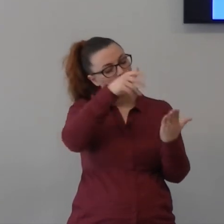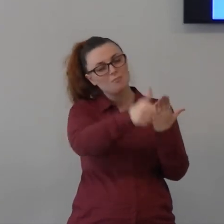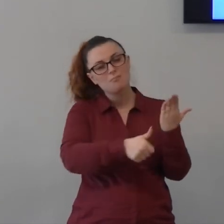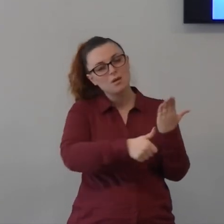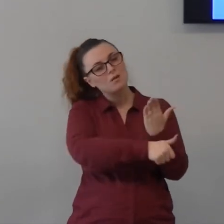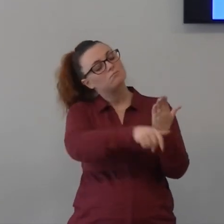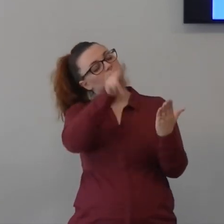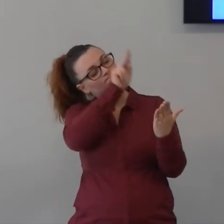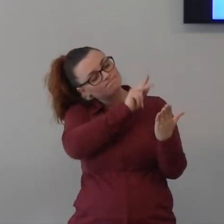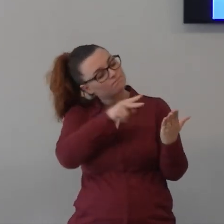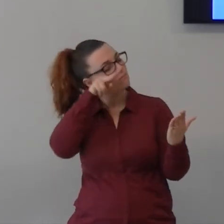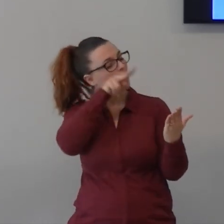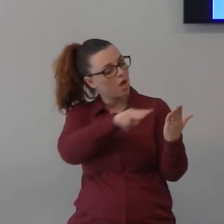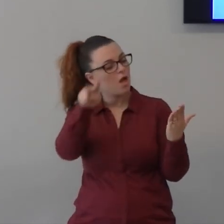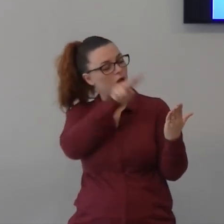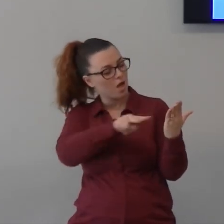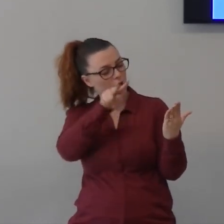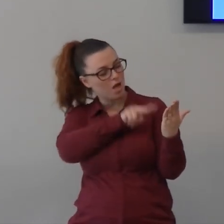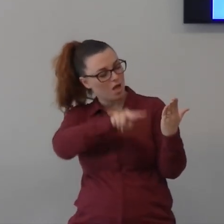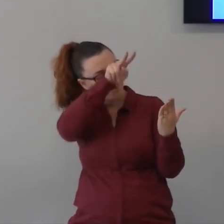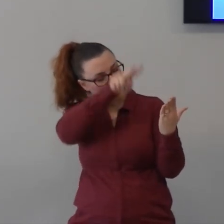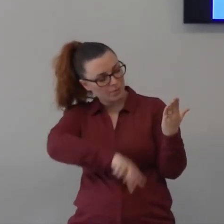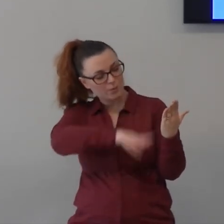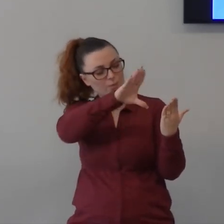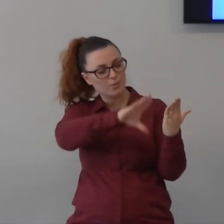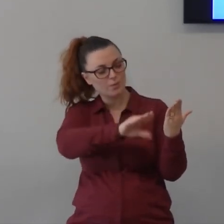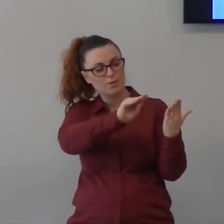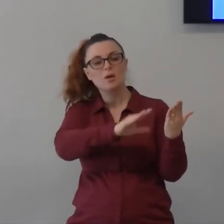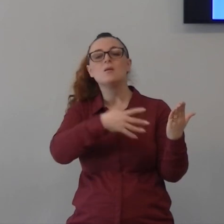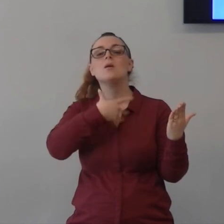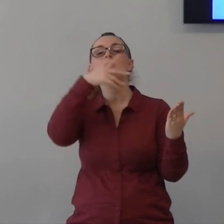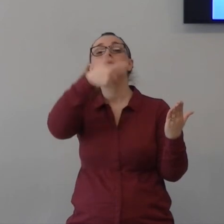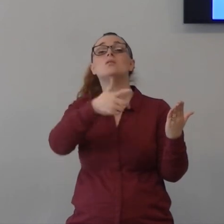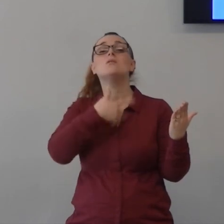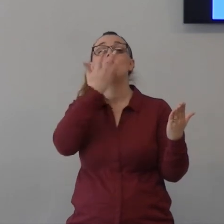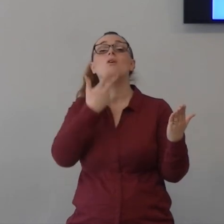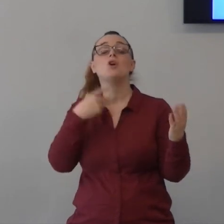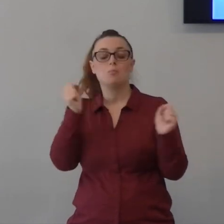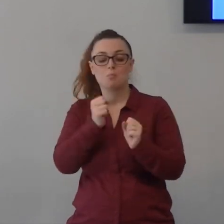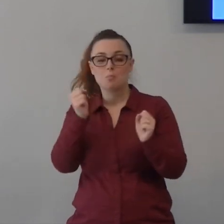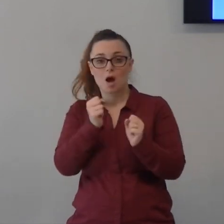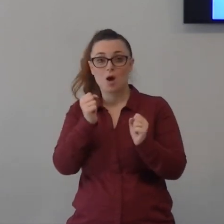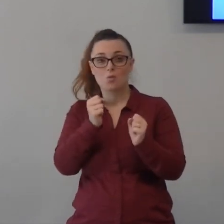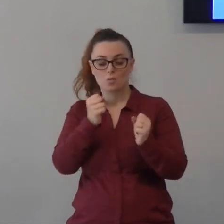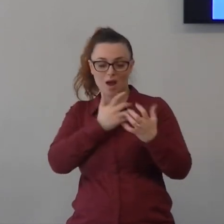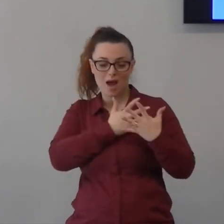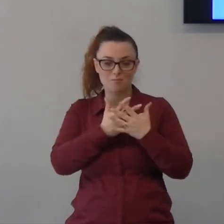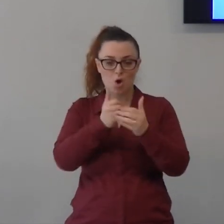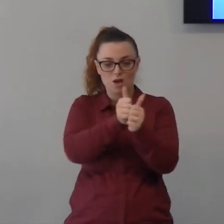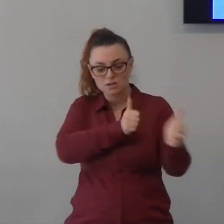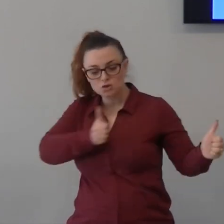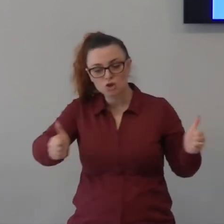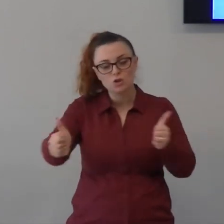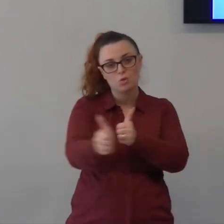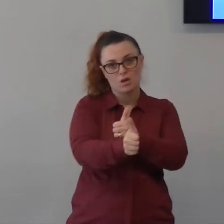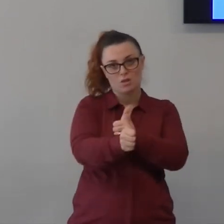della mia vita perché voglio apprendere perché l'amore so che scaccia la paura e so che tu sarai al